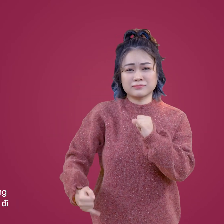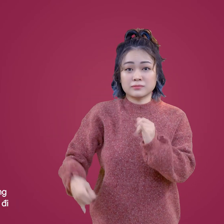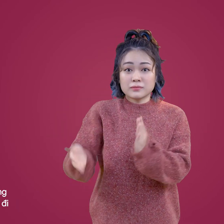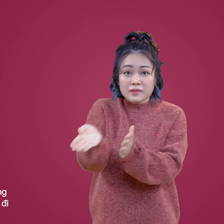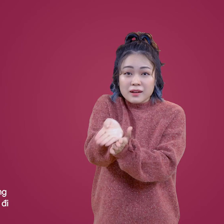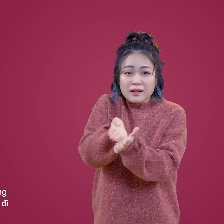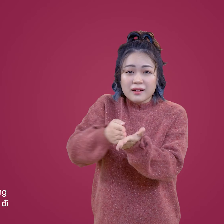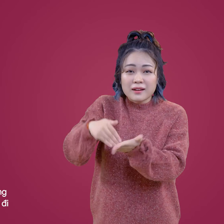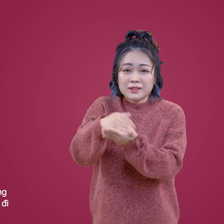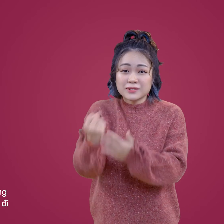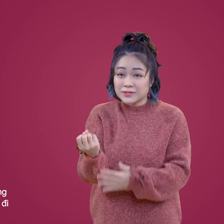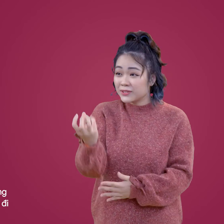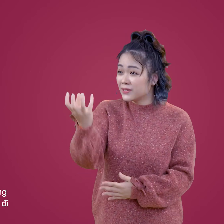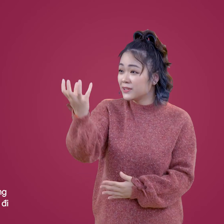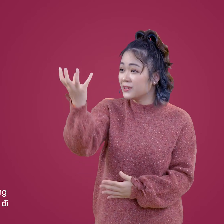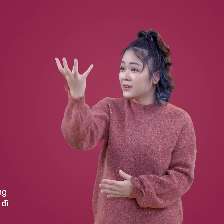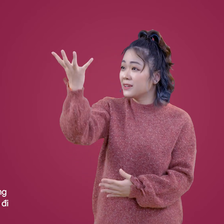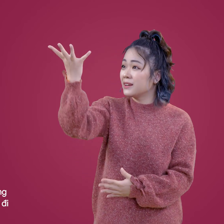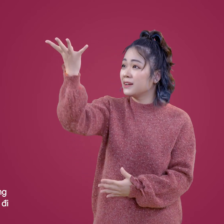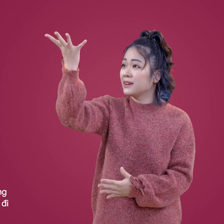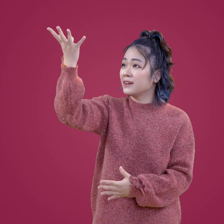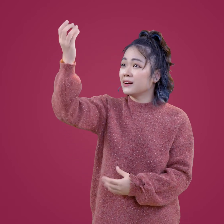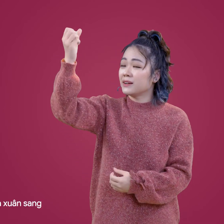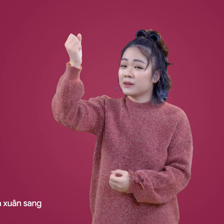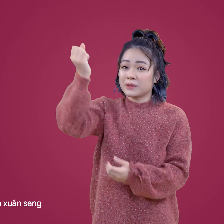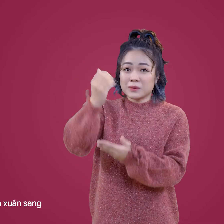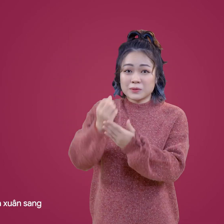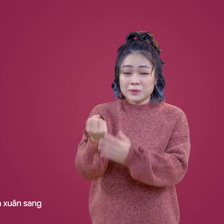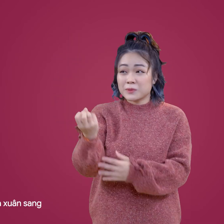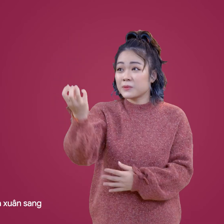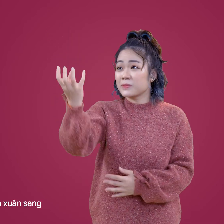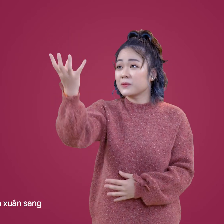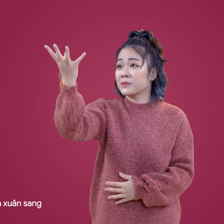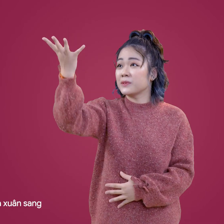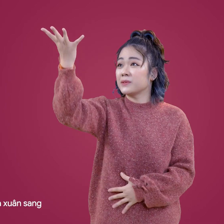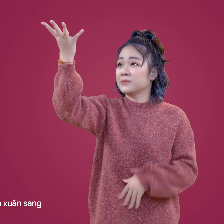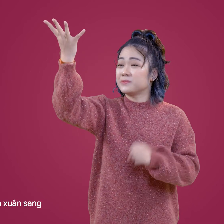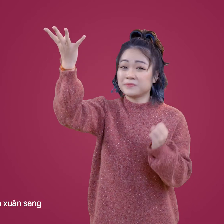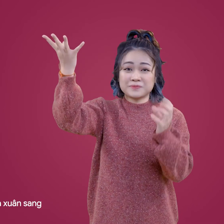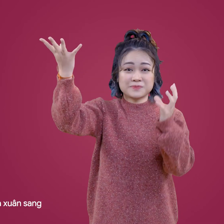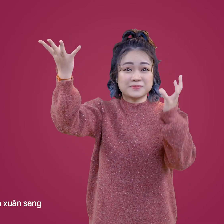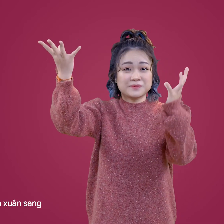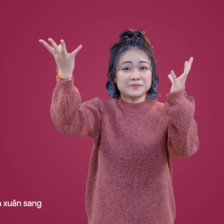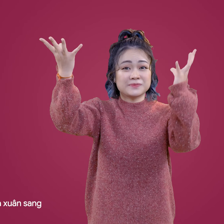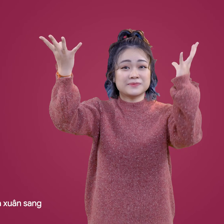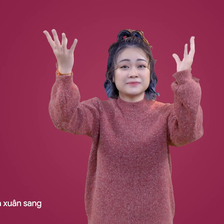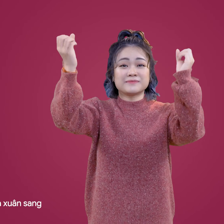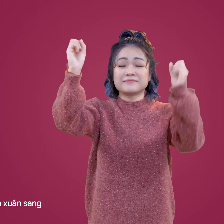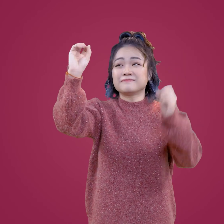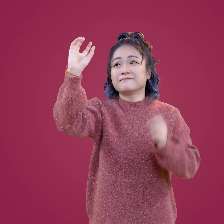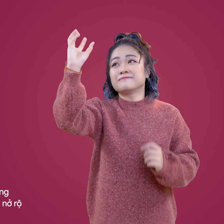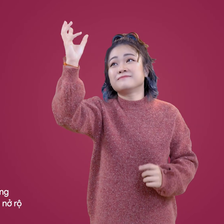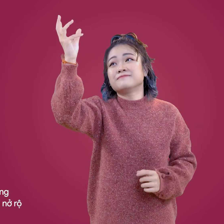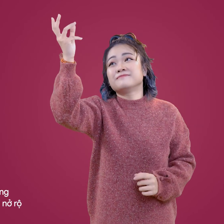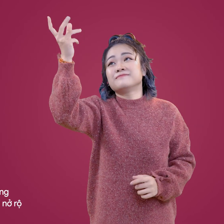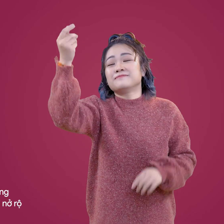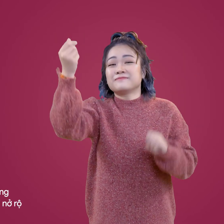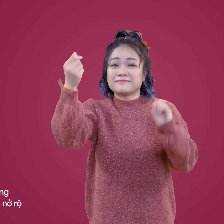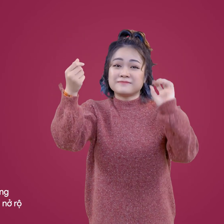데리러 갈게 며칠 날 다시 봄날이 올 때까지 꽃 피울